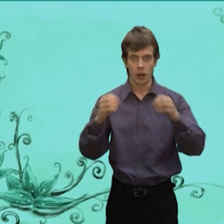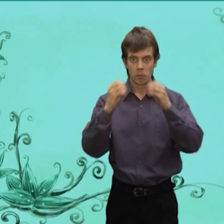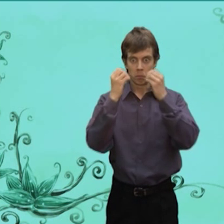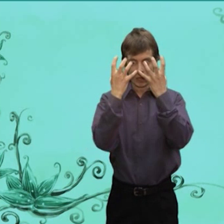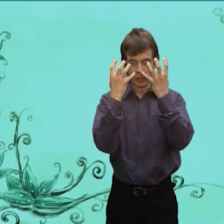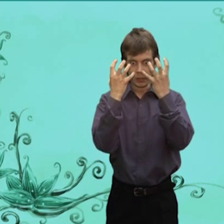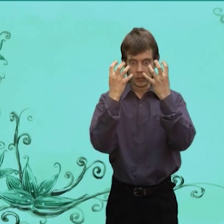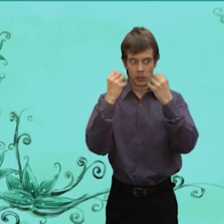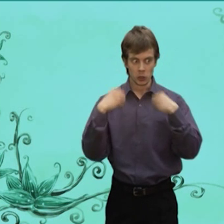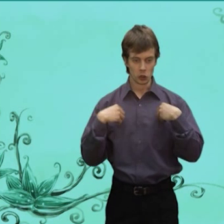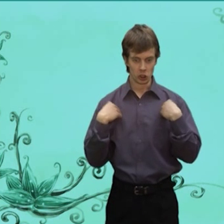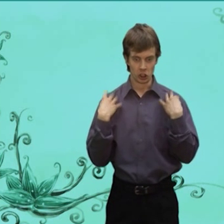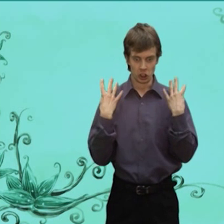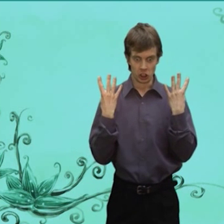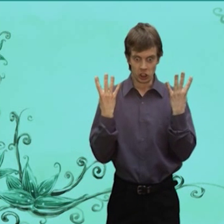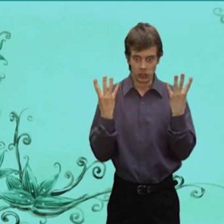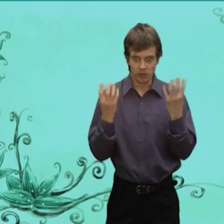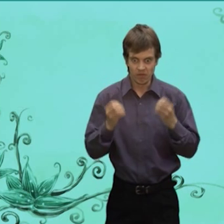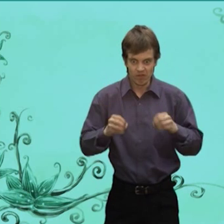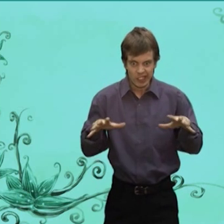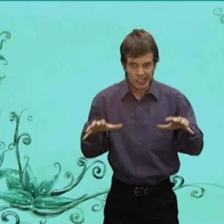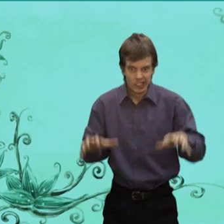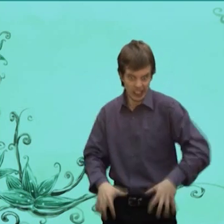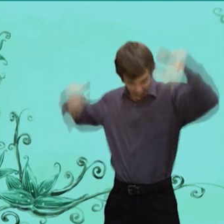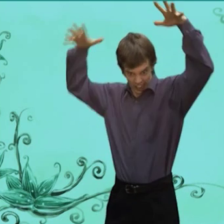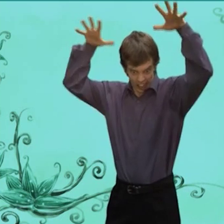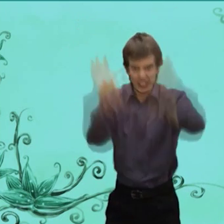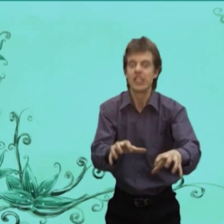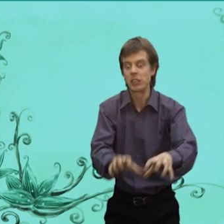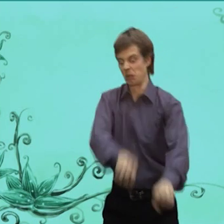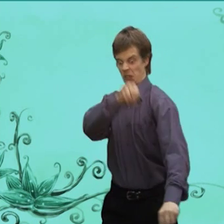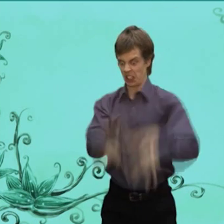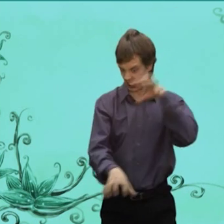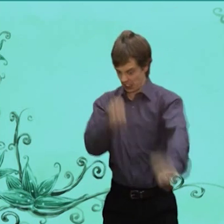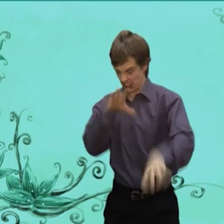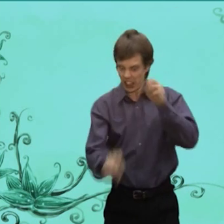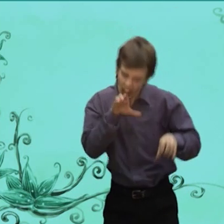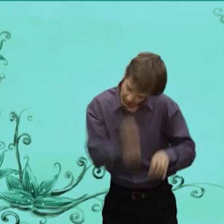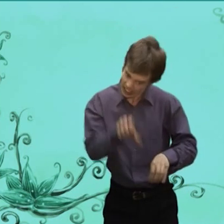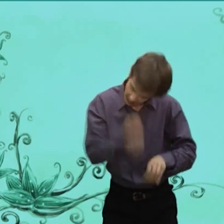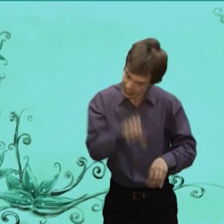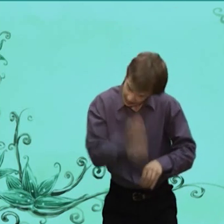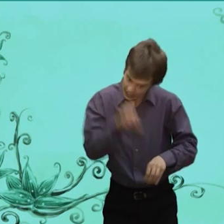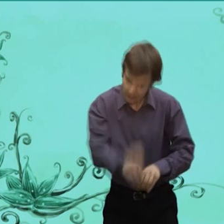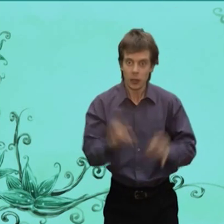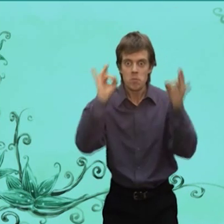Шерсть Съерошил Кинулся И начал Рвать Мясо